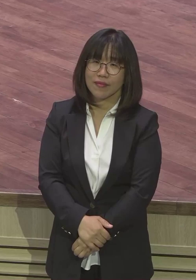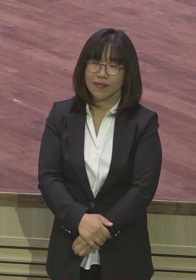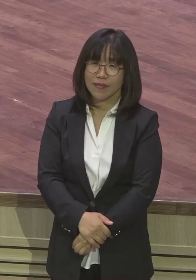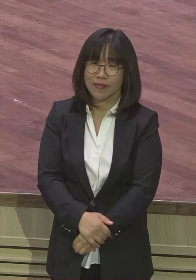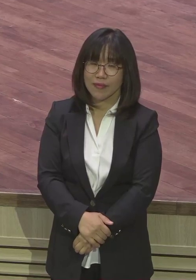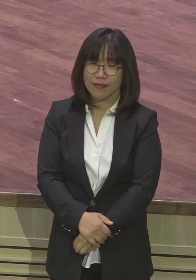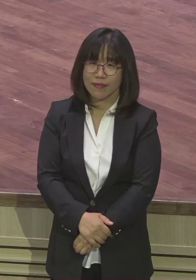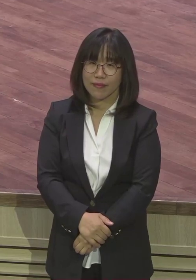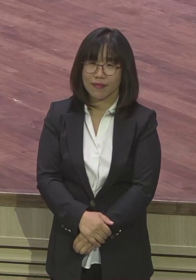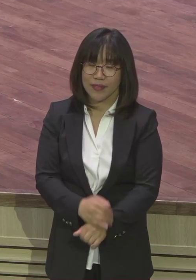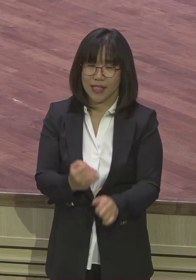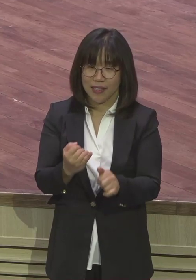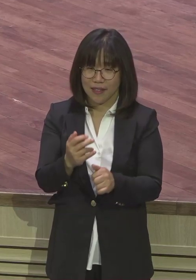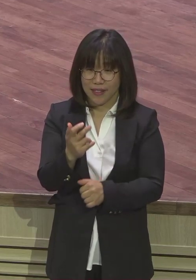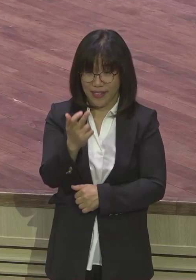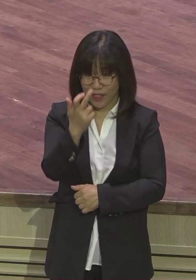간정집회 많이 다녔어요. 교회에.